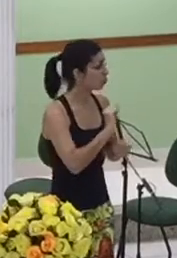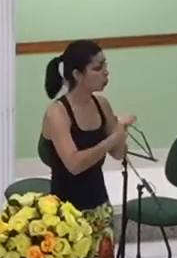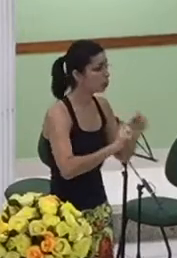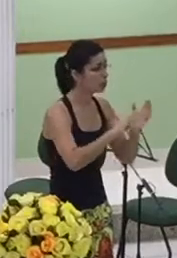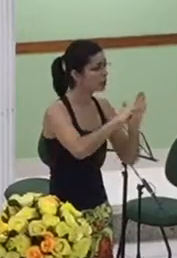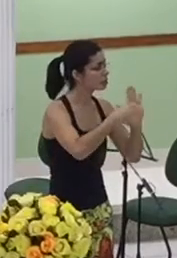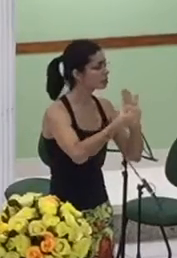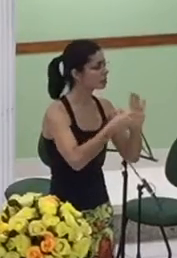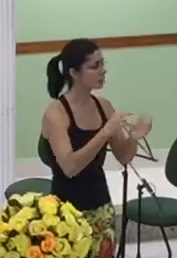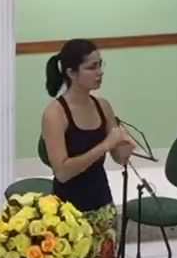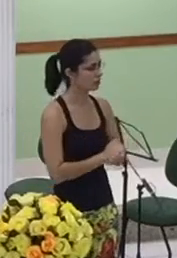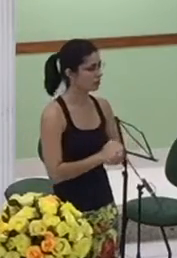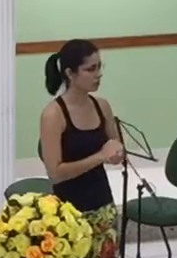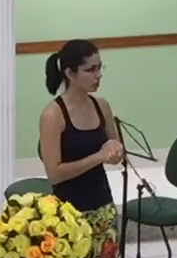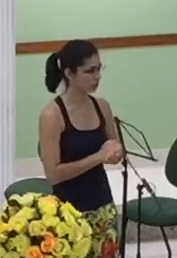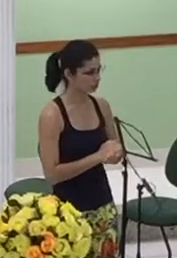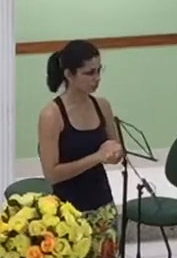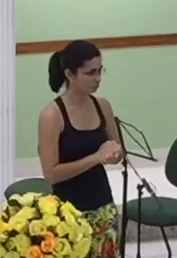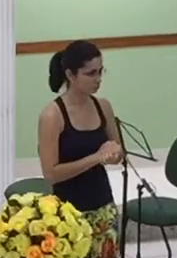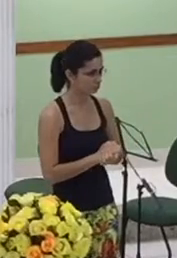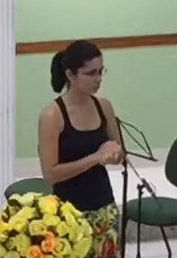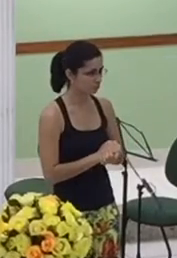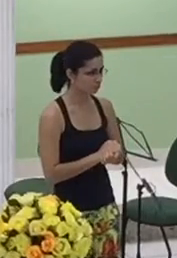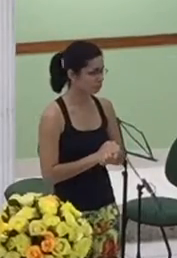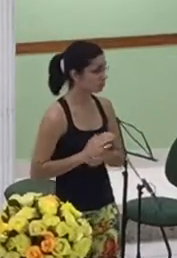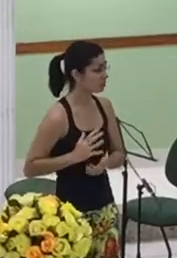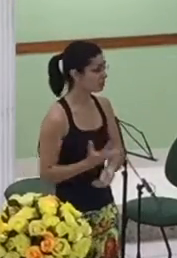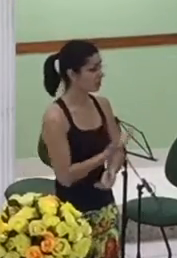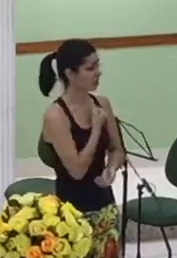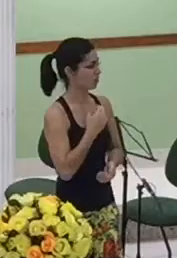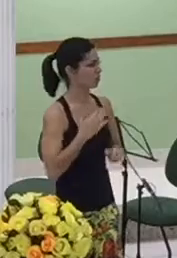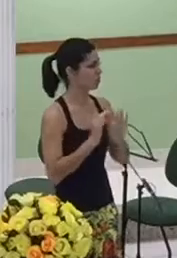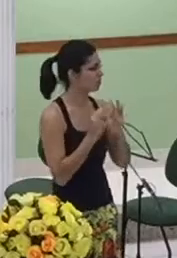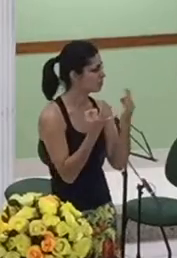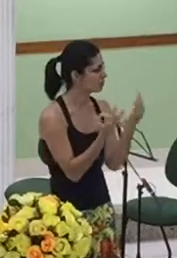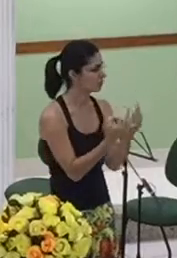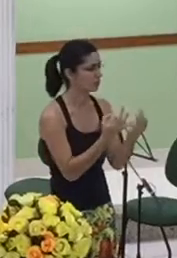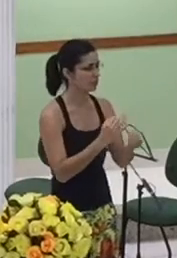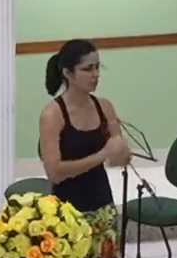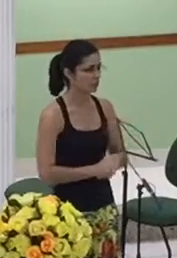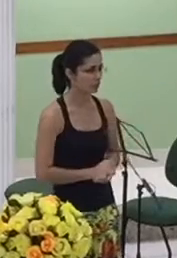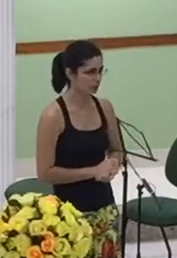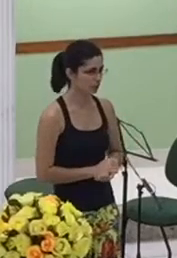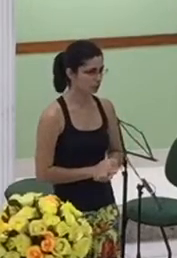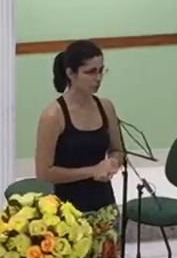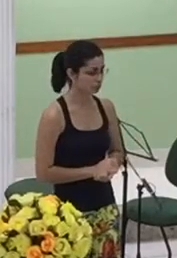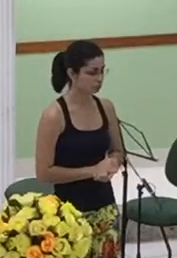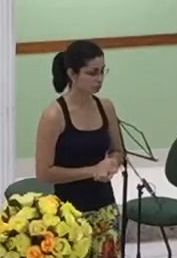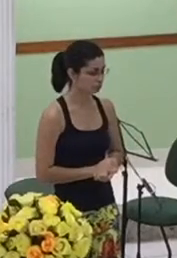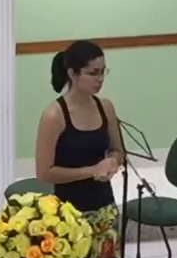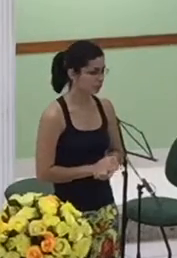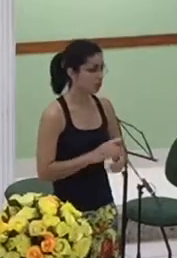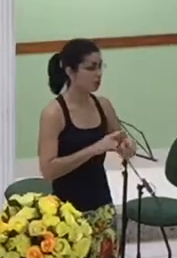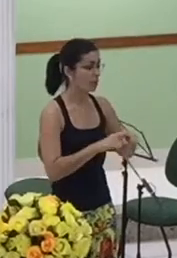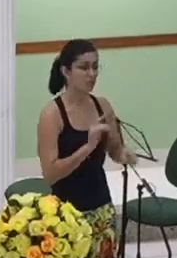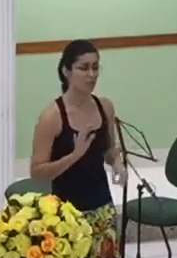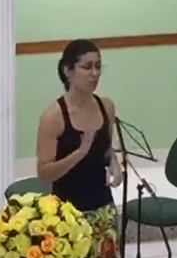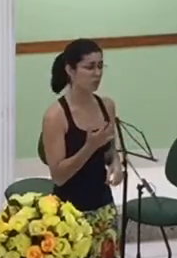de teu pai qualquer que sair da casa qualquer que sair fora da porta da casa o seu sangue cairá sobre a sua cabeça